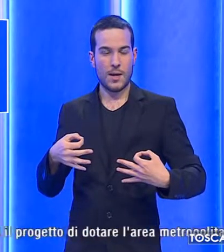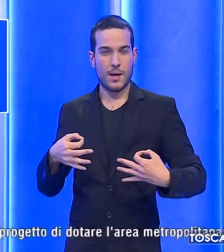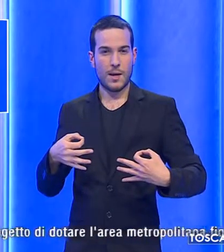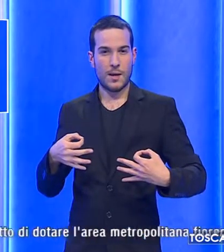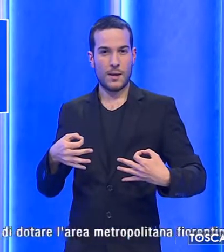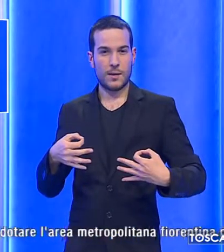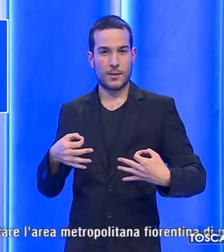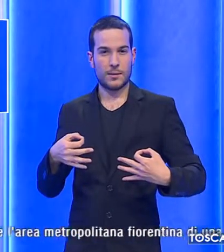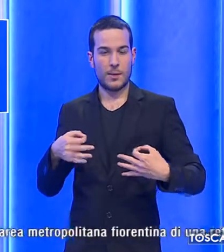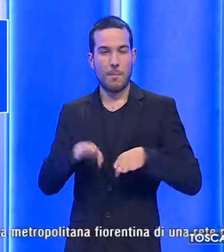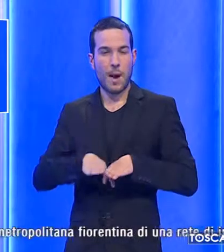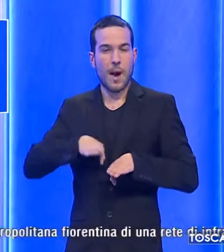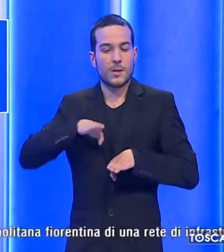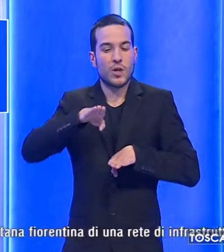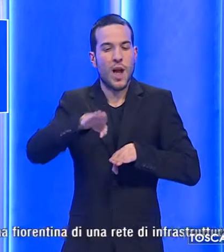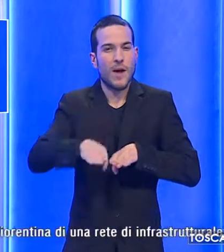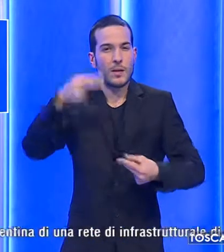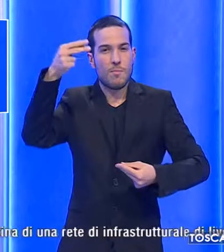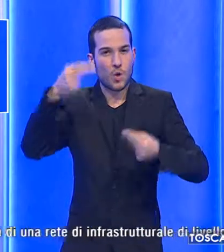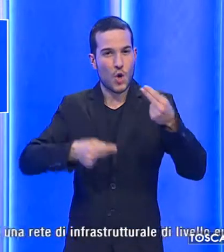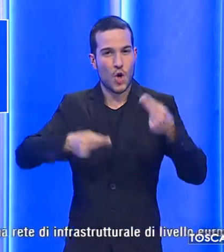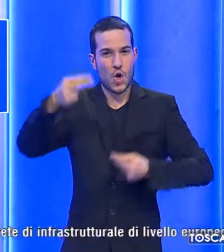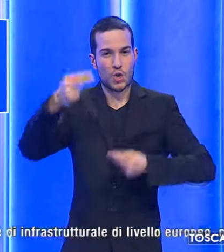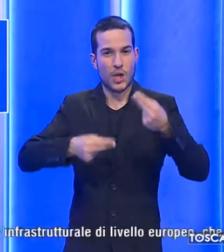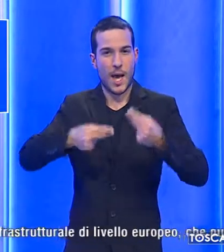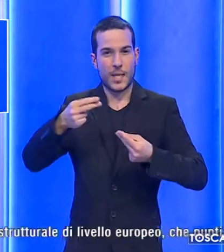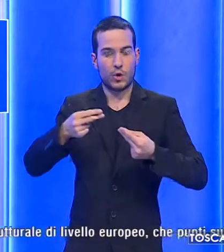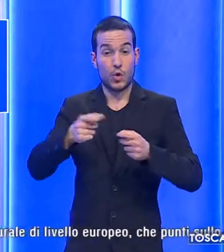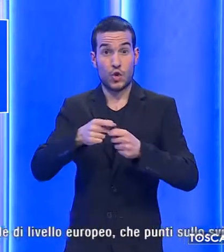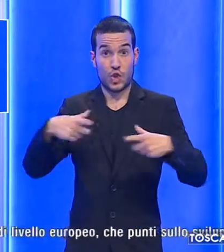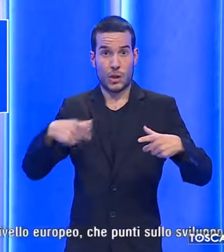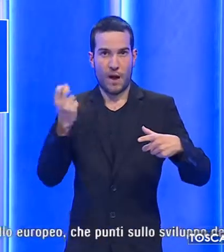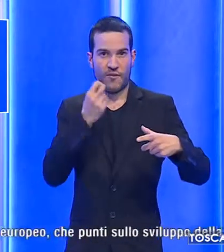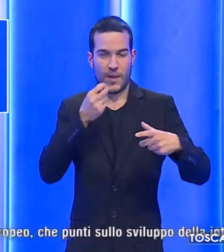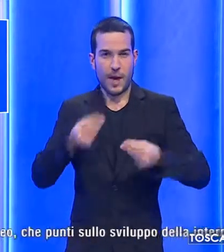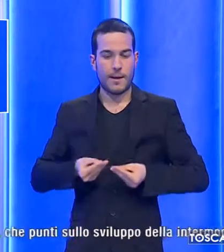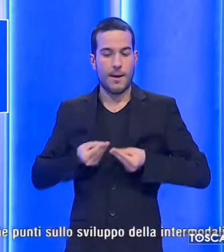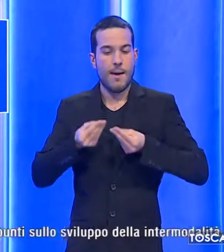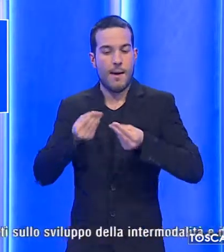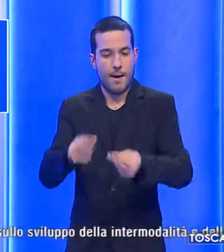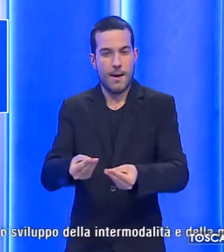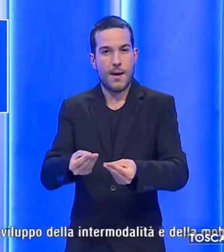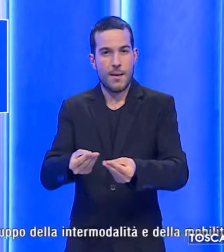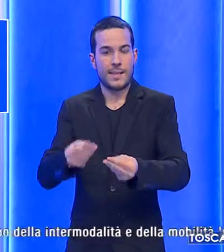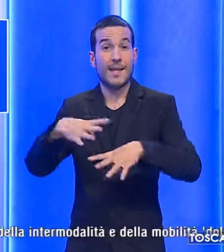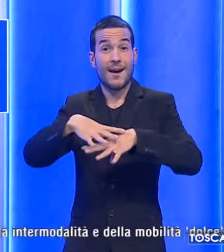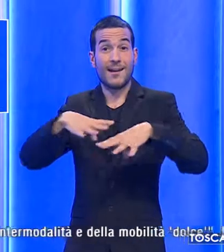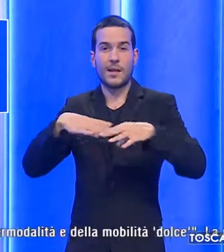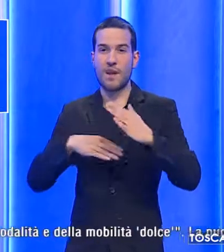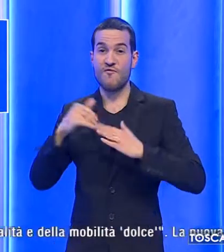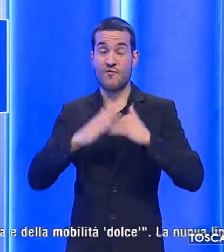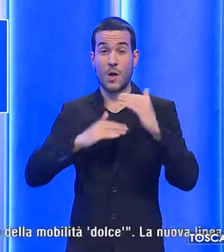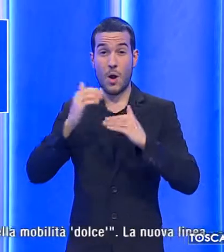passo in avanti il progetto di dotare l'area metropolitana fiorentina di una rete di